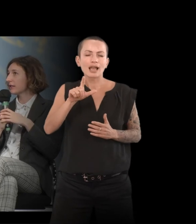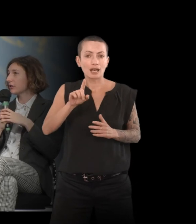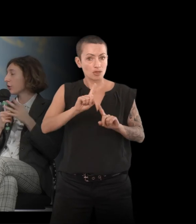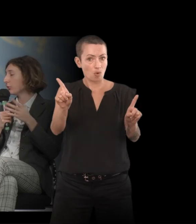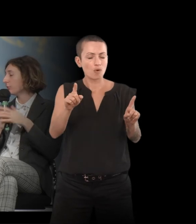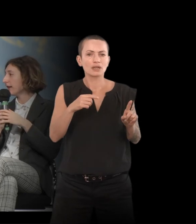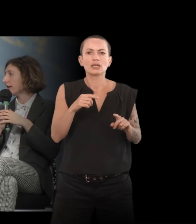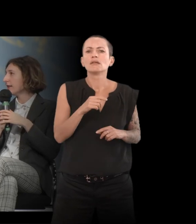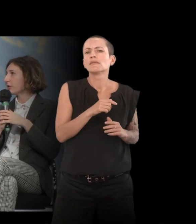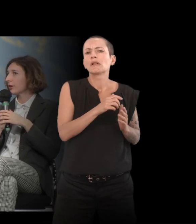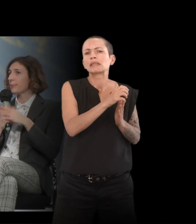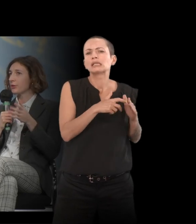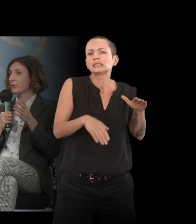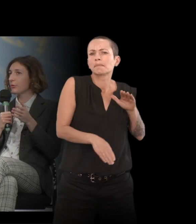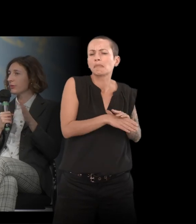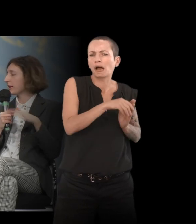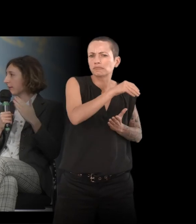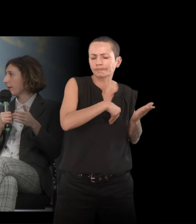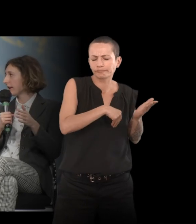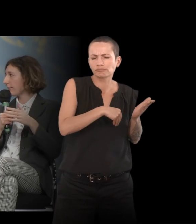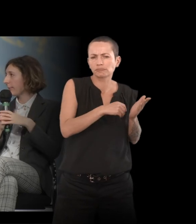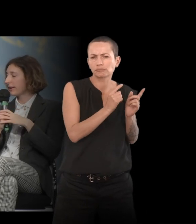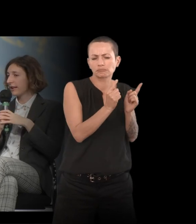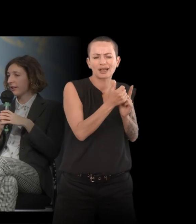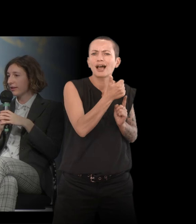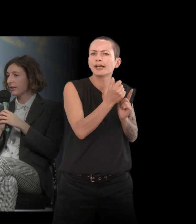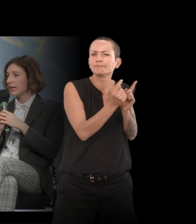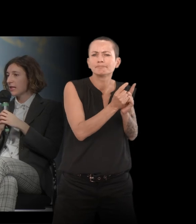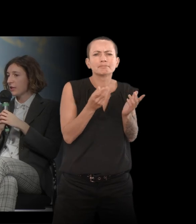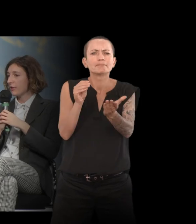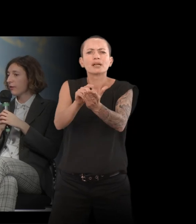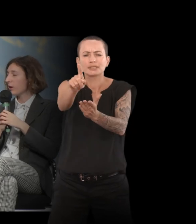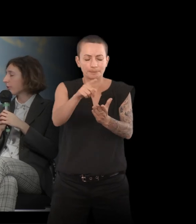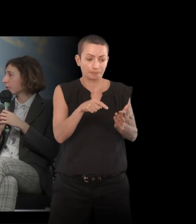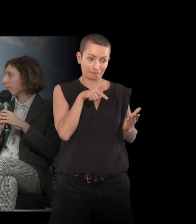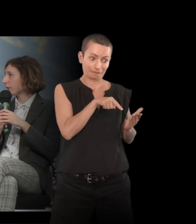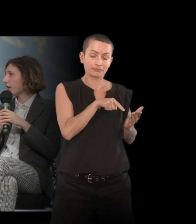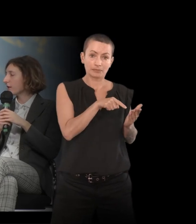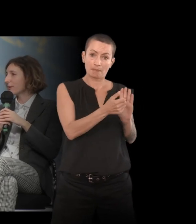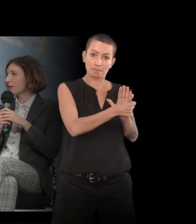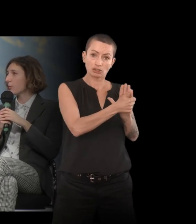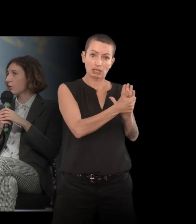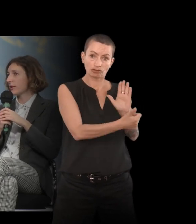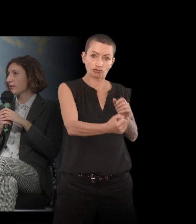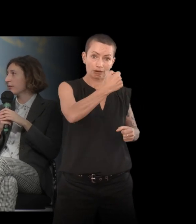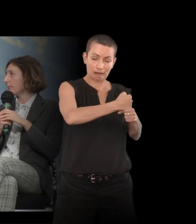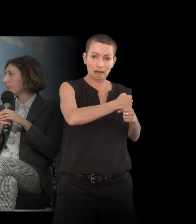cette sorte de nouvelle. Je crois que j'en mentionne une qui n'apparaît pas telle qu'elle dans le livre. Et j'avais construit un personnage, mais j'y projetais mes